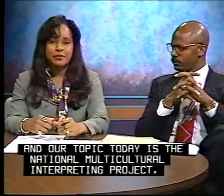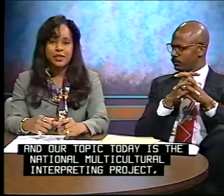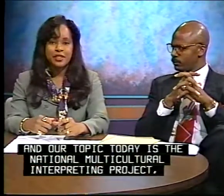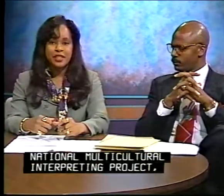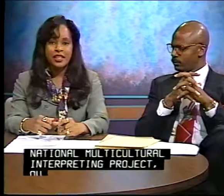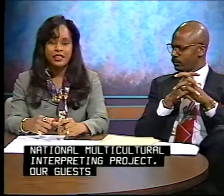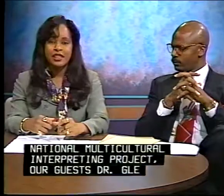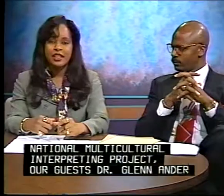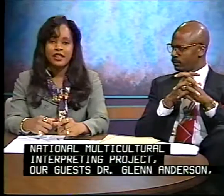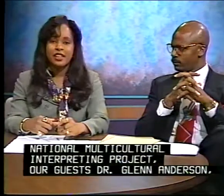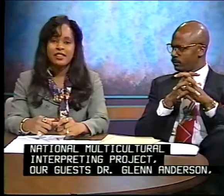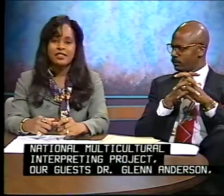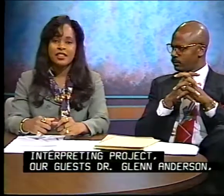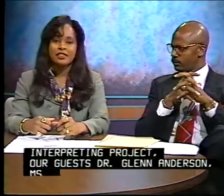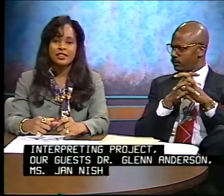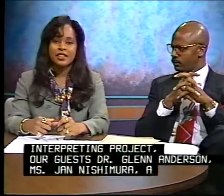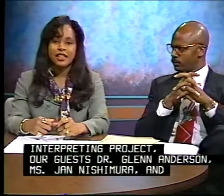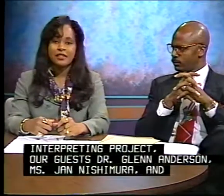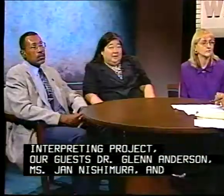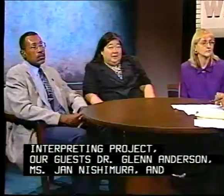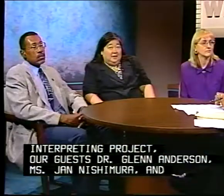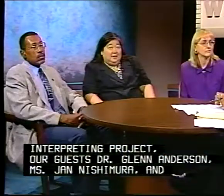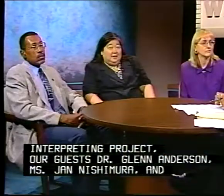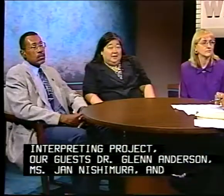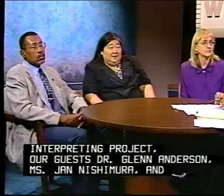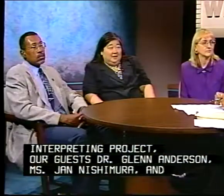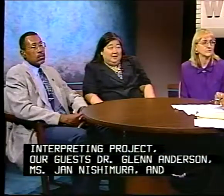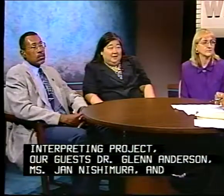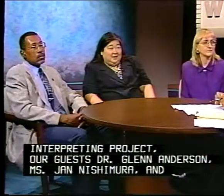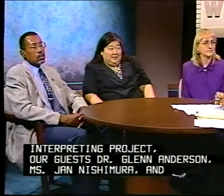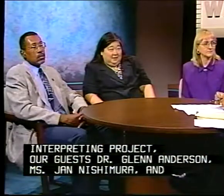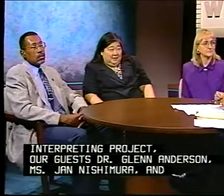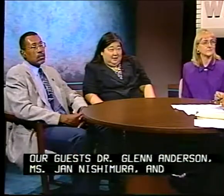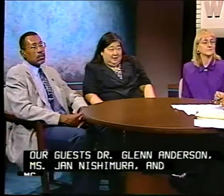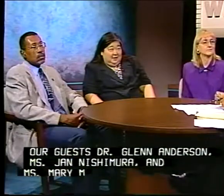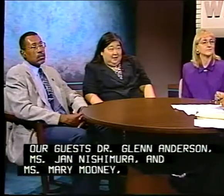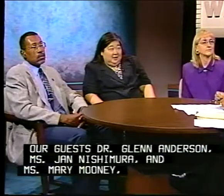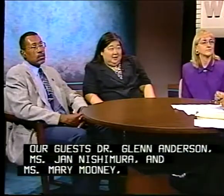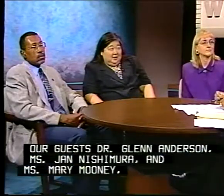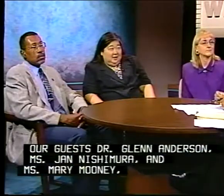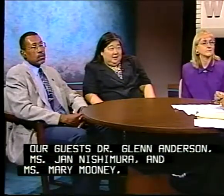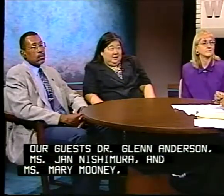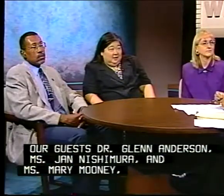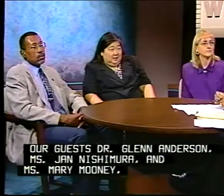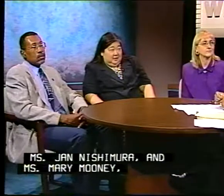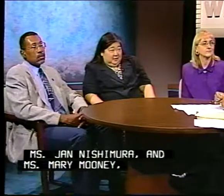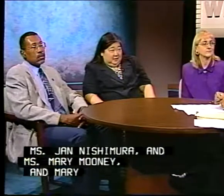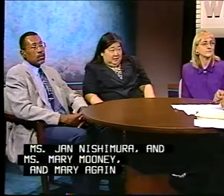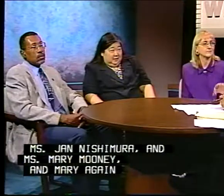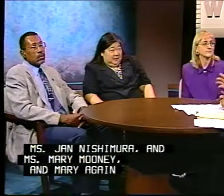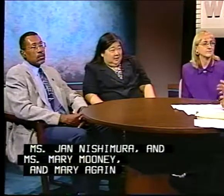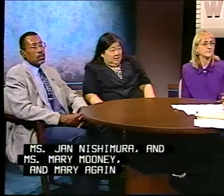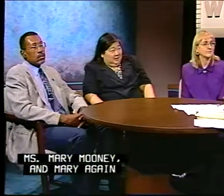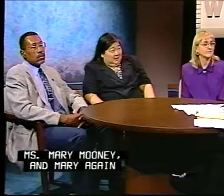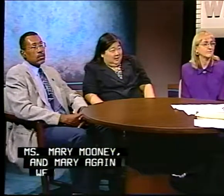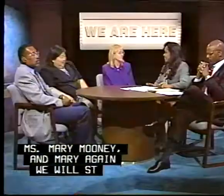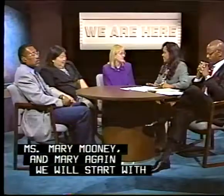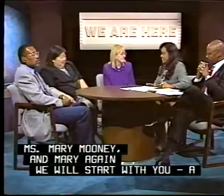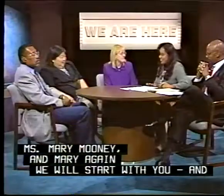Project. Our guests, Dr. Glenn Anderson, Ms. Jan Nishimura and Ms. Mary Mooney. And Mary, again, we'll start with you.